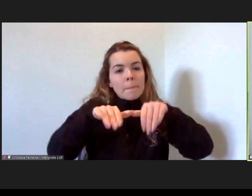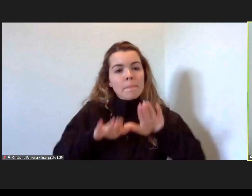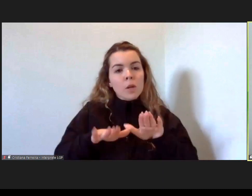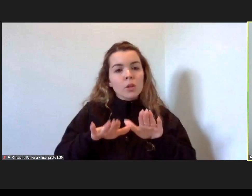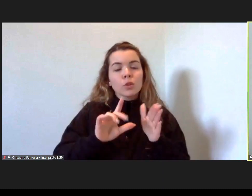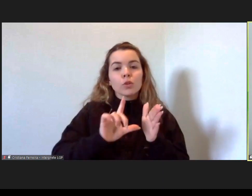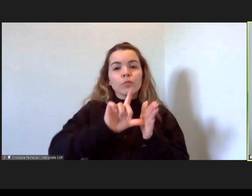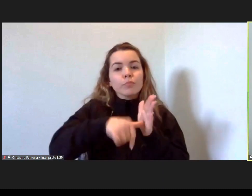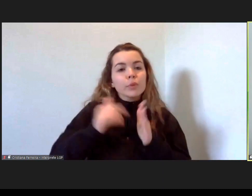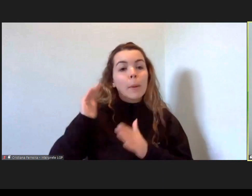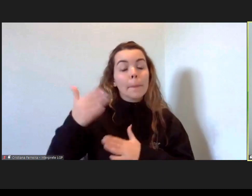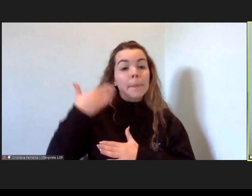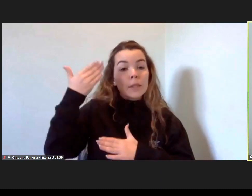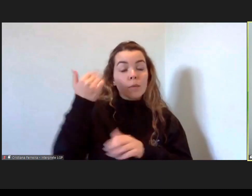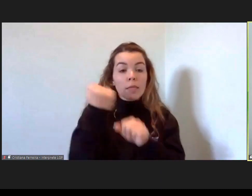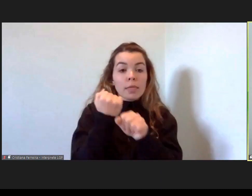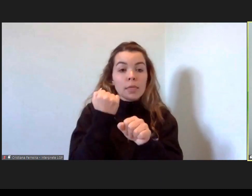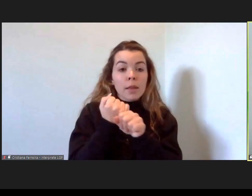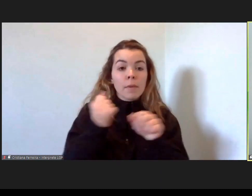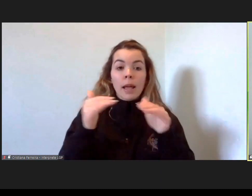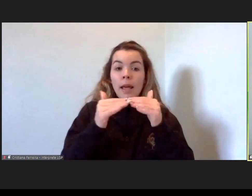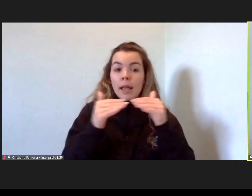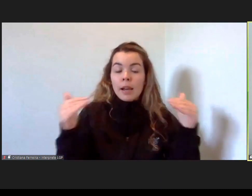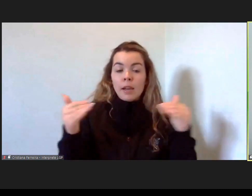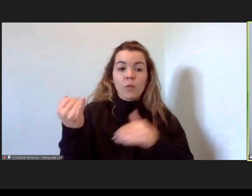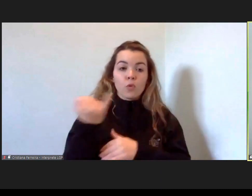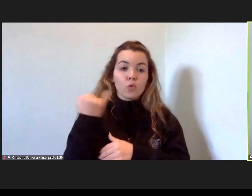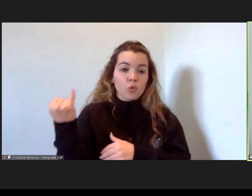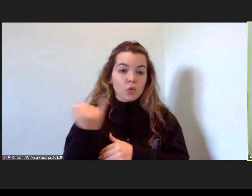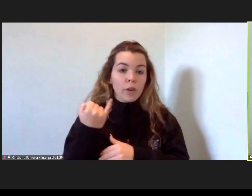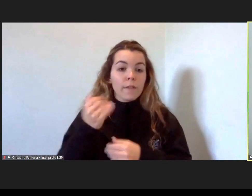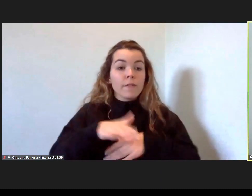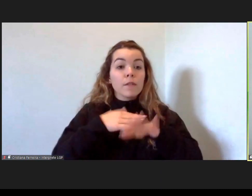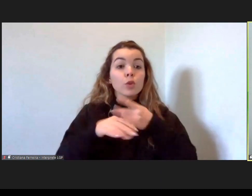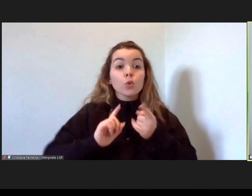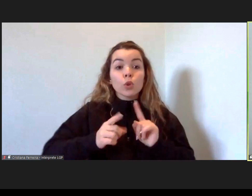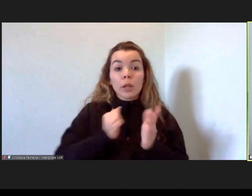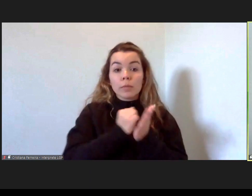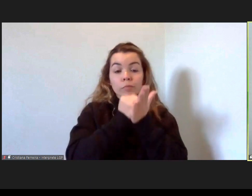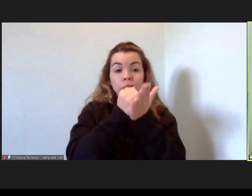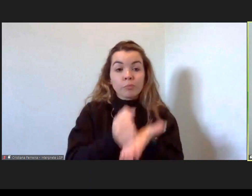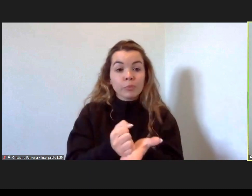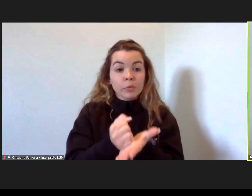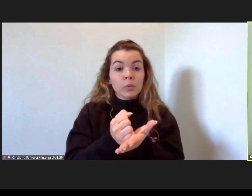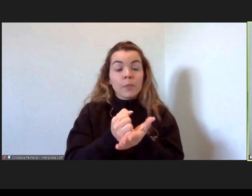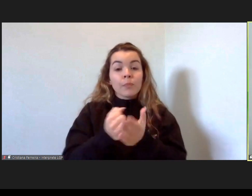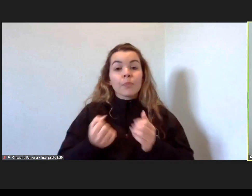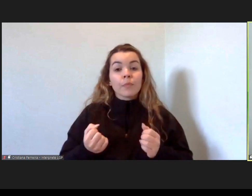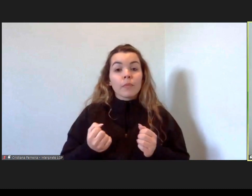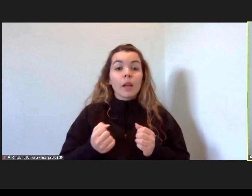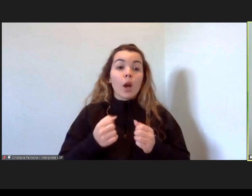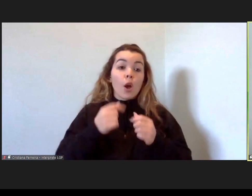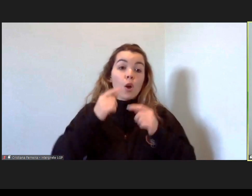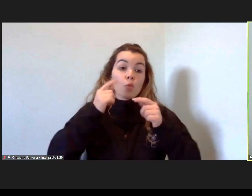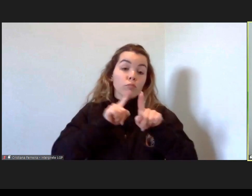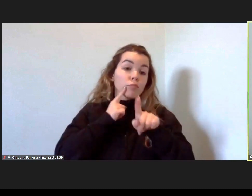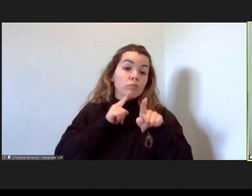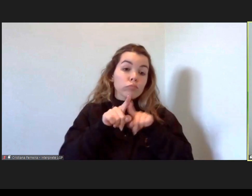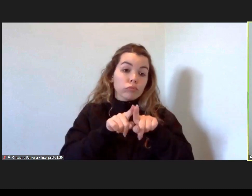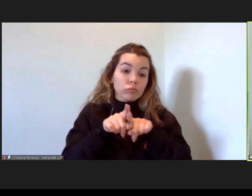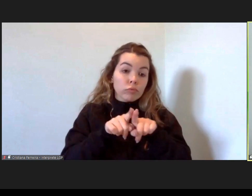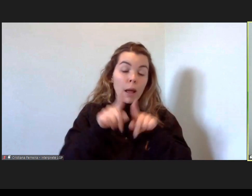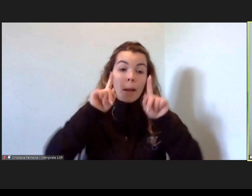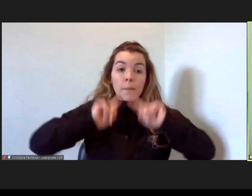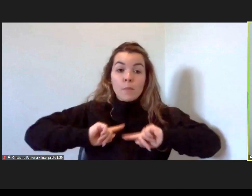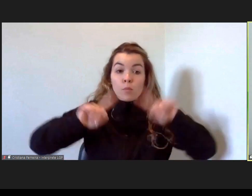essencialmente, o nosso trabalho a nível da instituição é apoiar a implementação das políticas públicas, mas